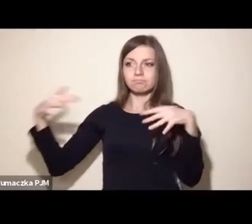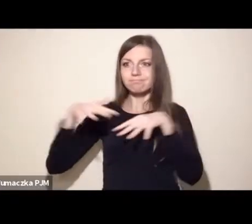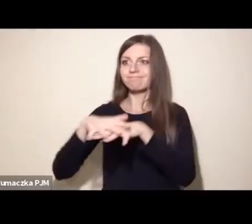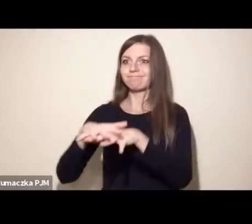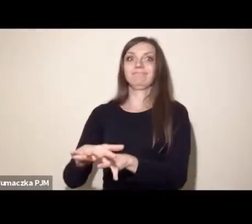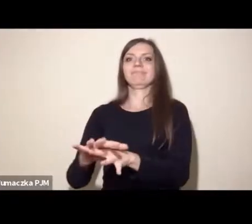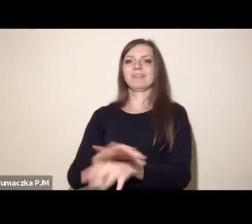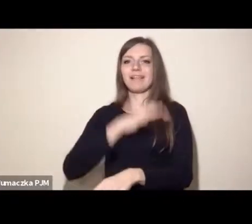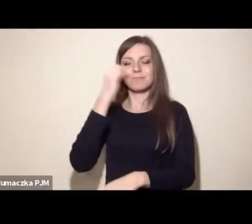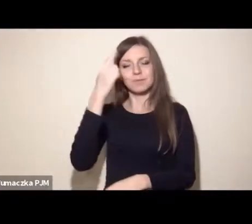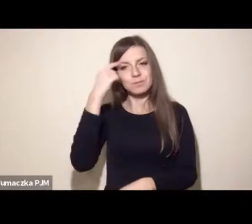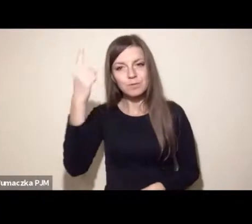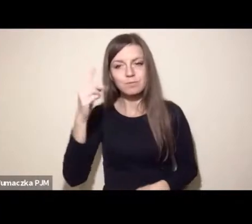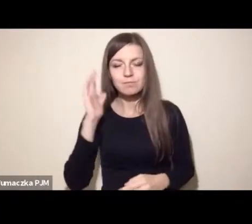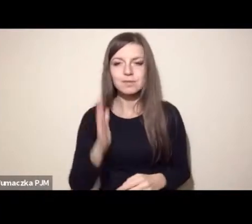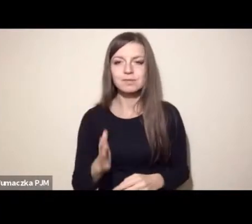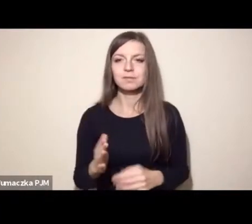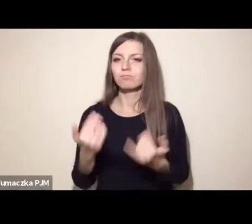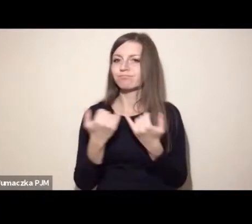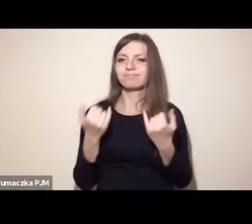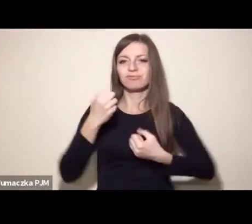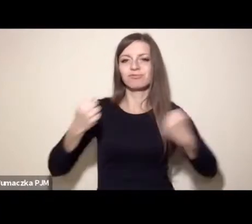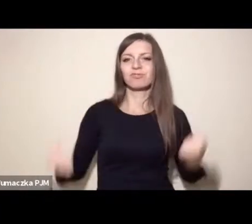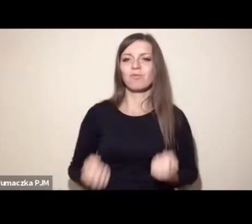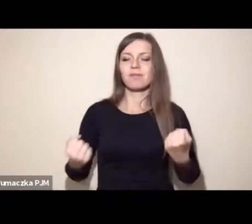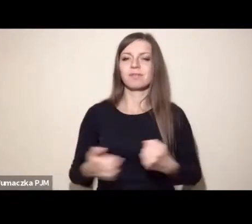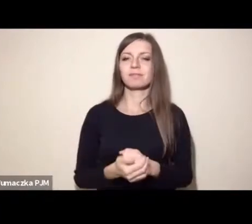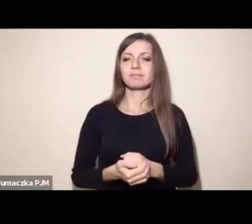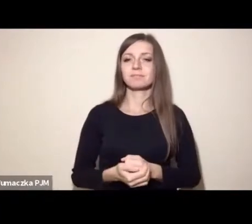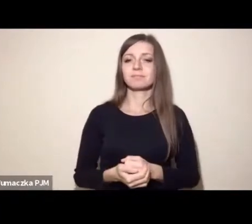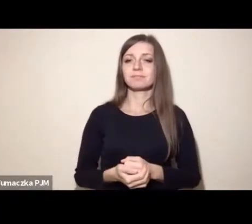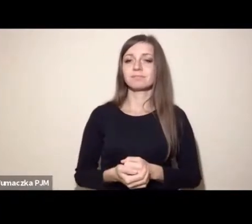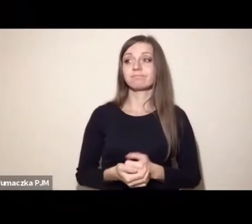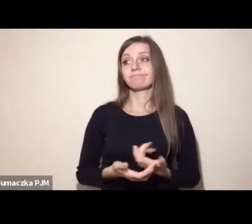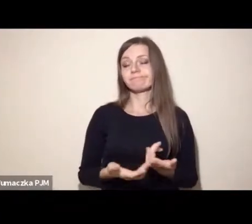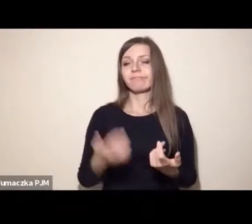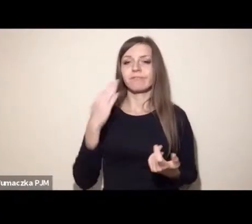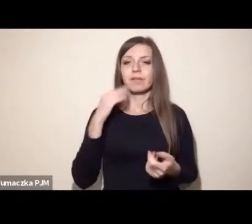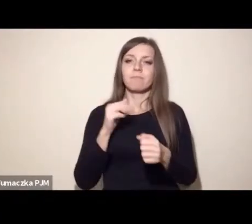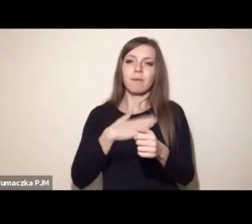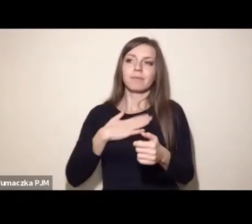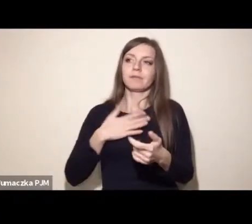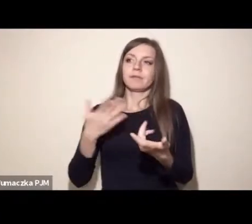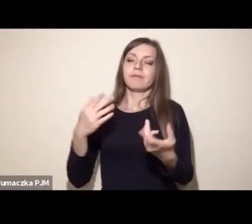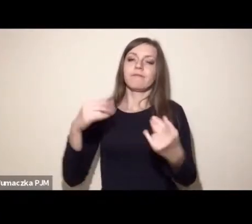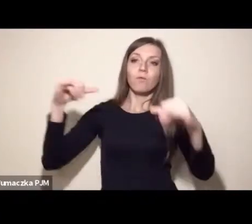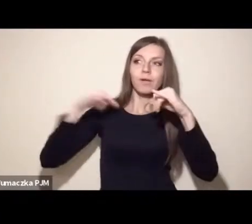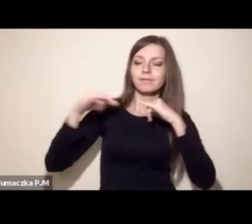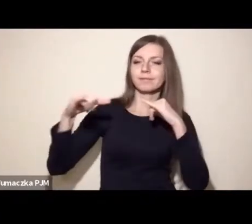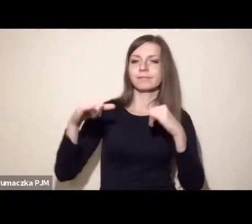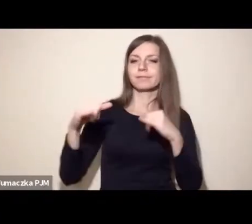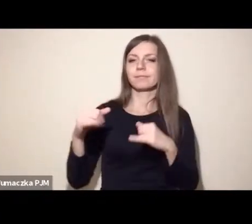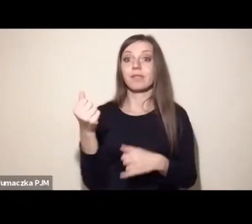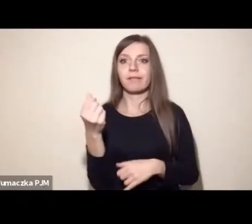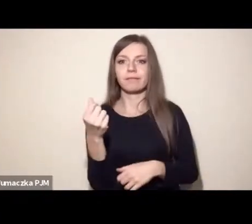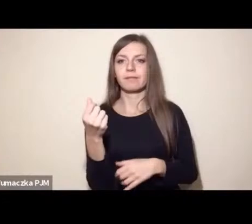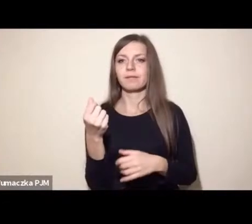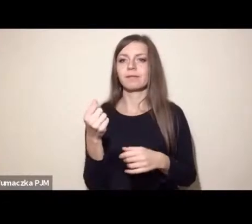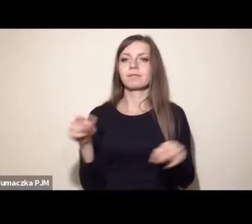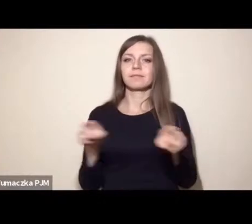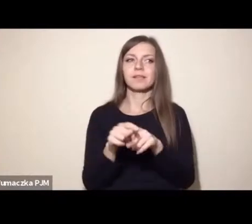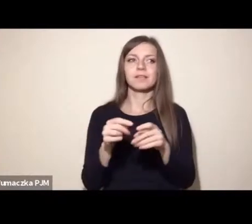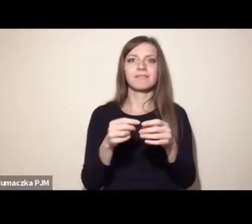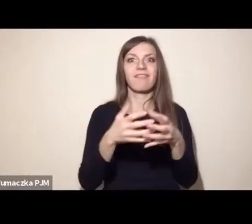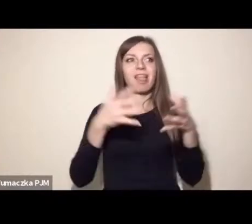wielkie pieniądze, wielkie interesy i władze. I stoi tak naprawdę kilkanaście wielkich lobby,